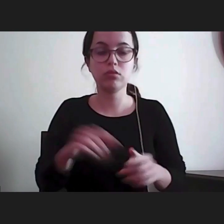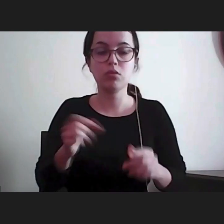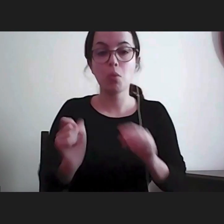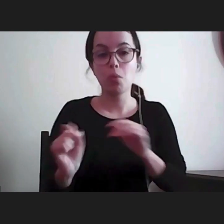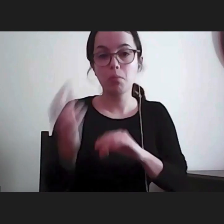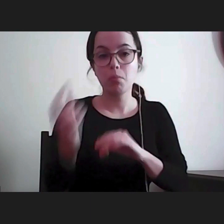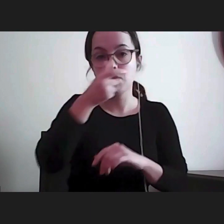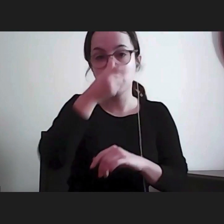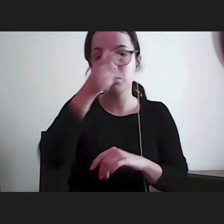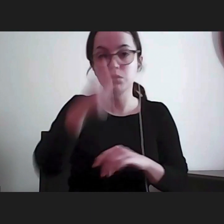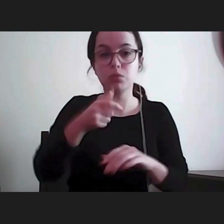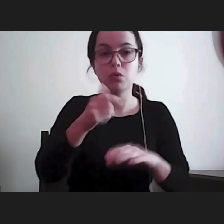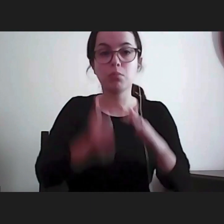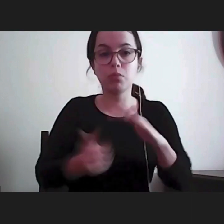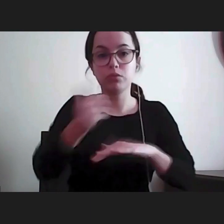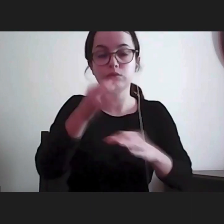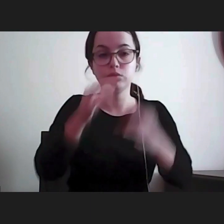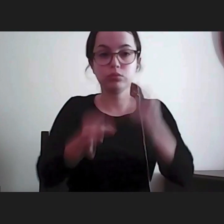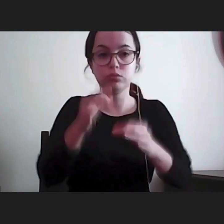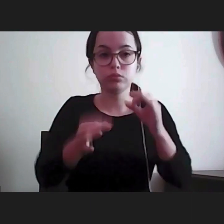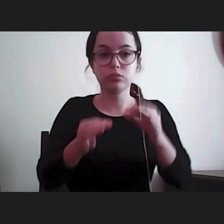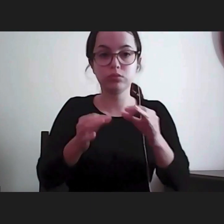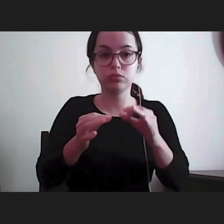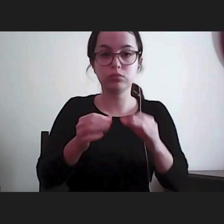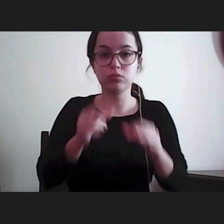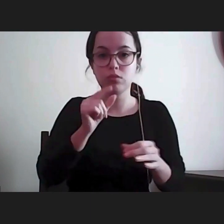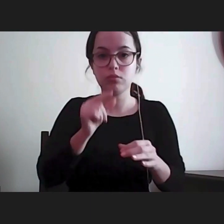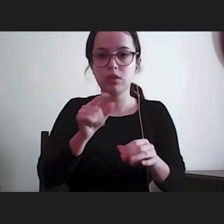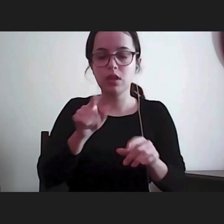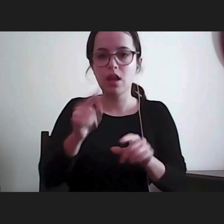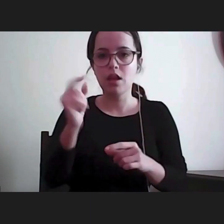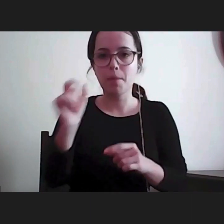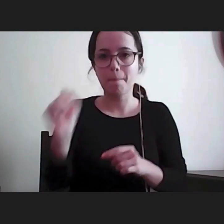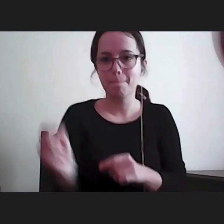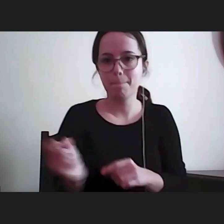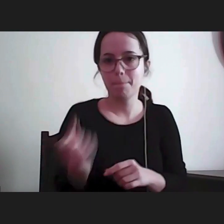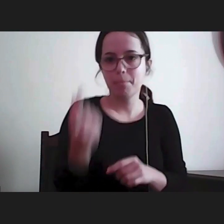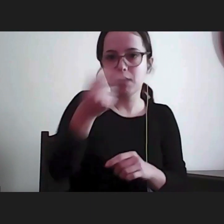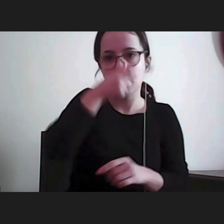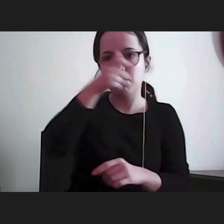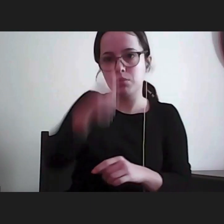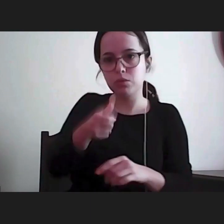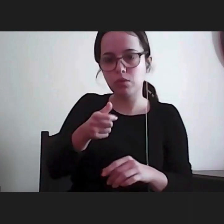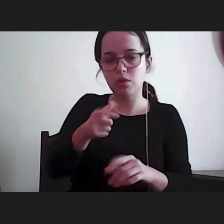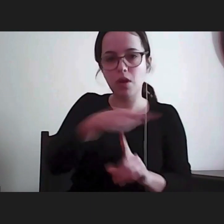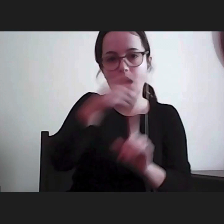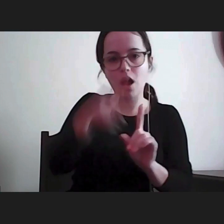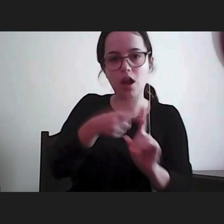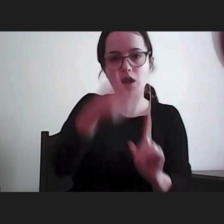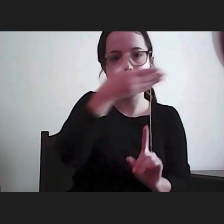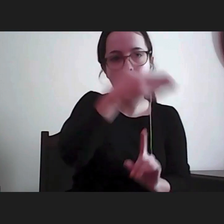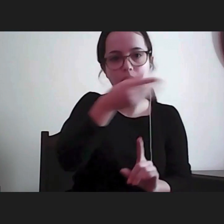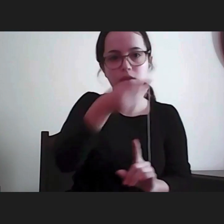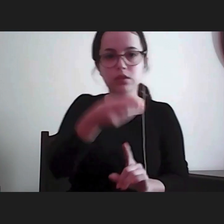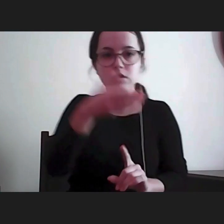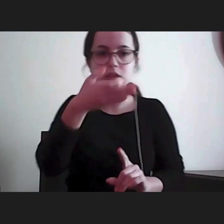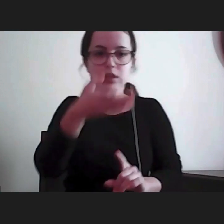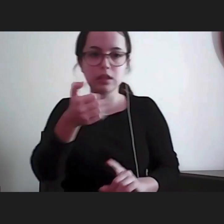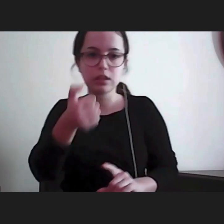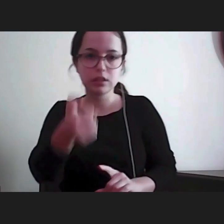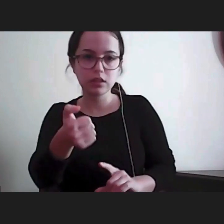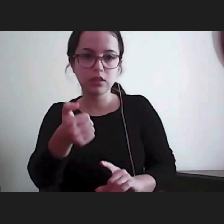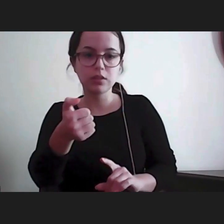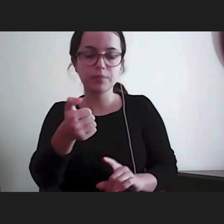de Justiça, a nomeação do primeiro Provedor de Justiça acontece em 1975, e, portanto,